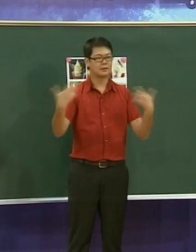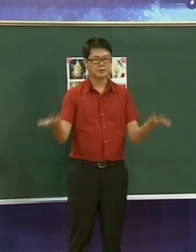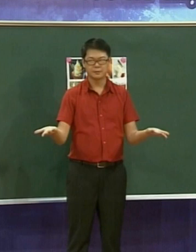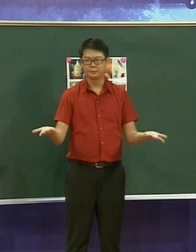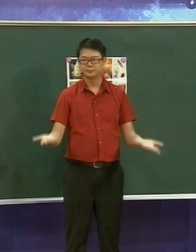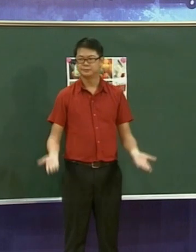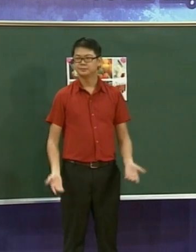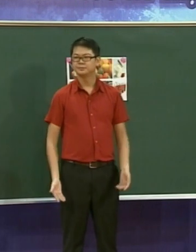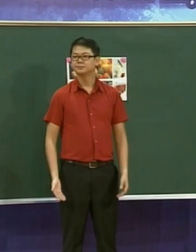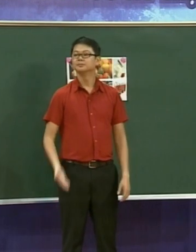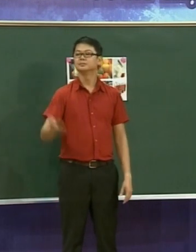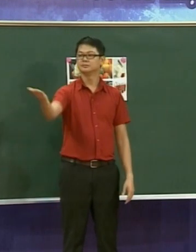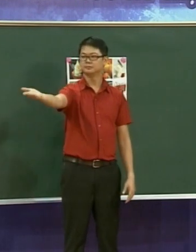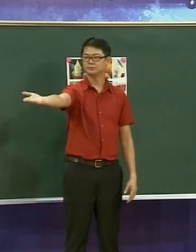Thế các em thấy em là người như thế nào nhỉ